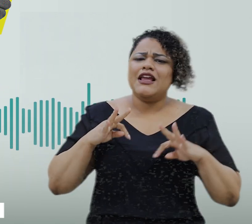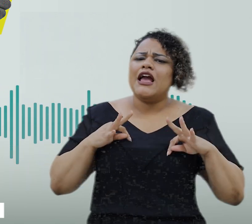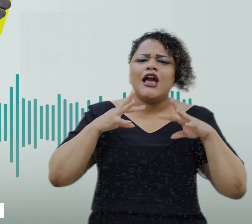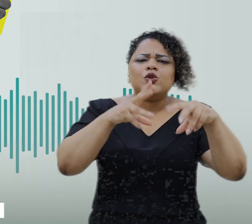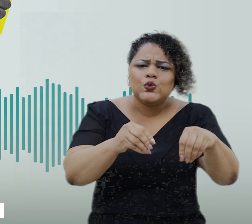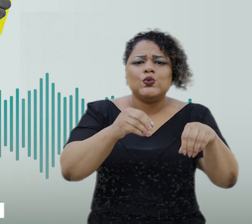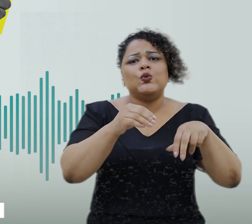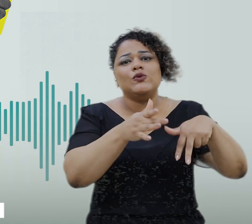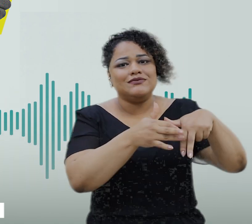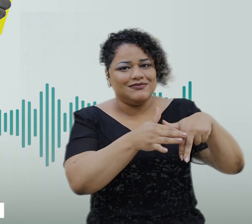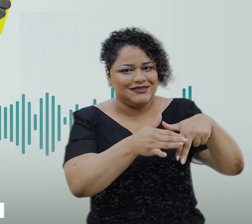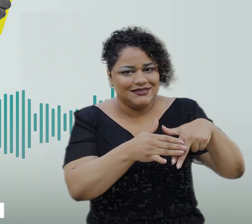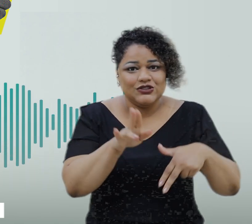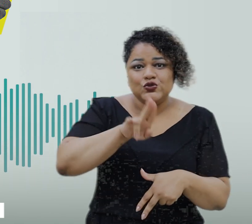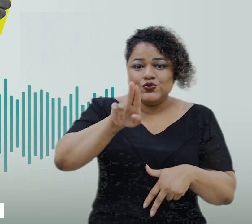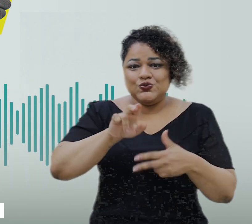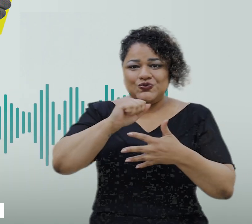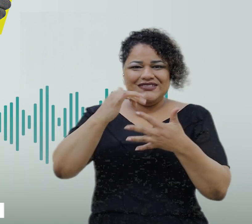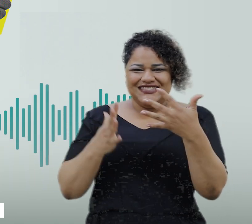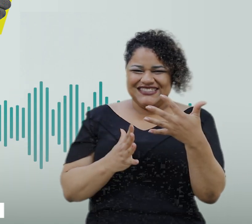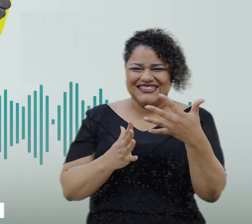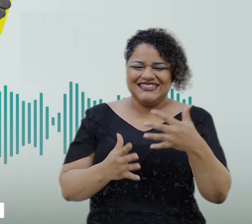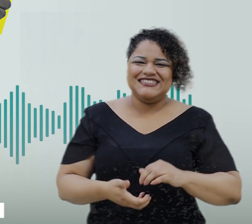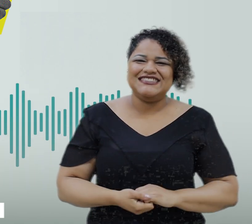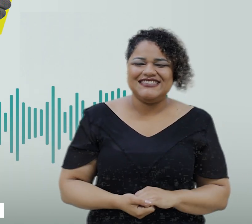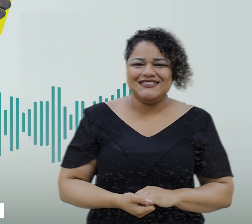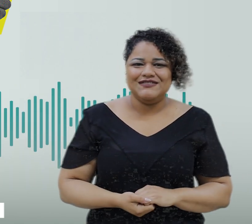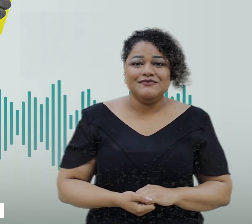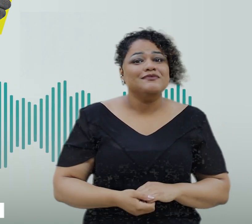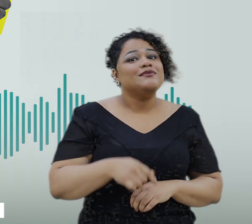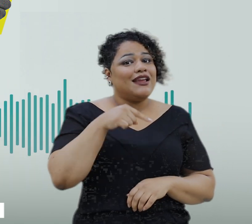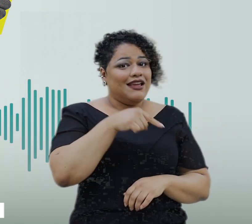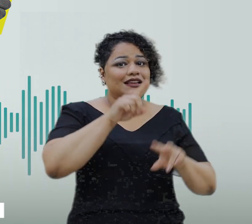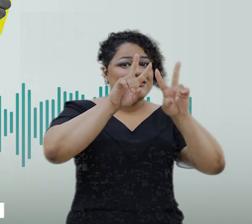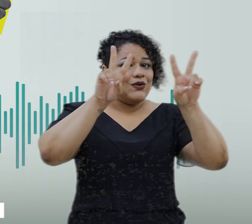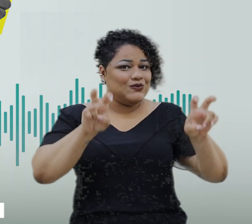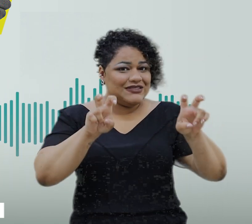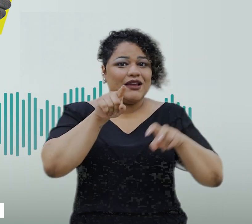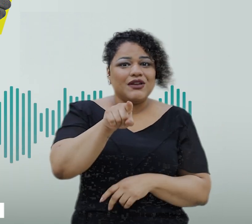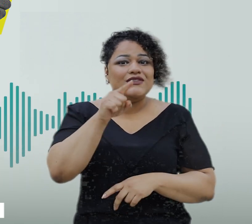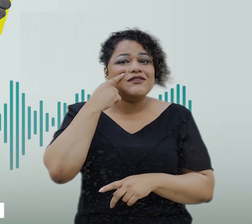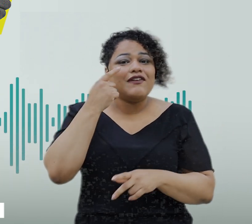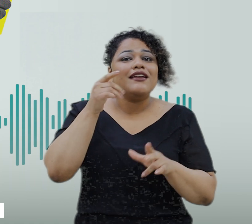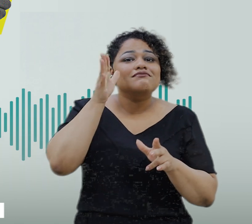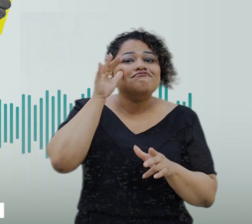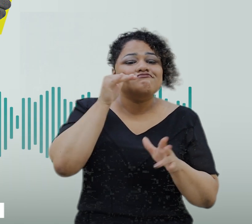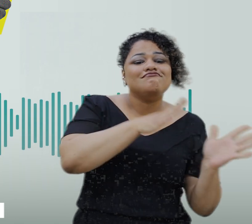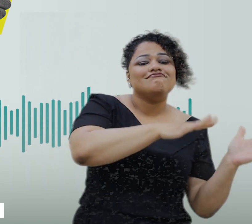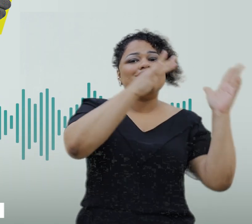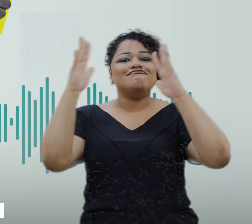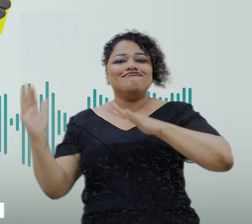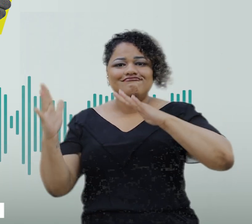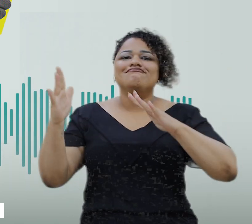todos os pacientes que usam a língua brasileira de sinais. Esse é um dos temas que você acompanha na série